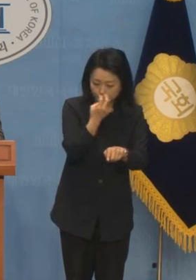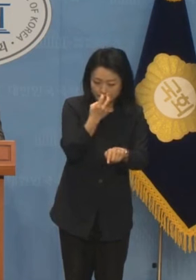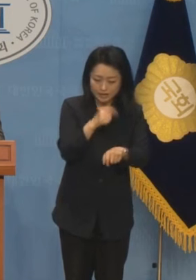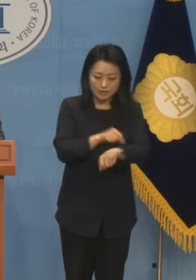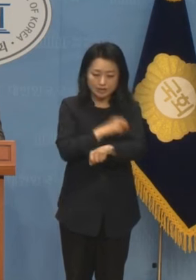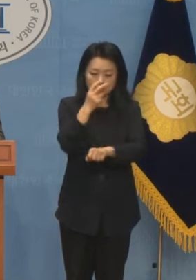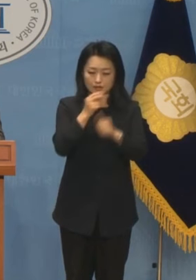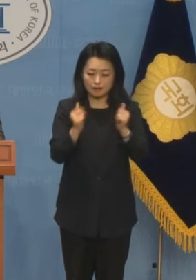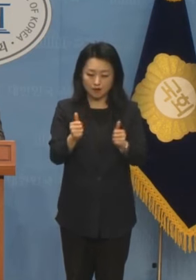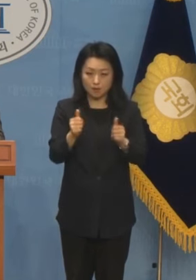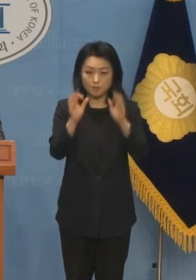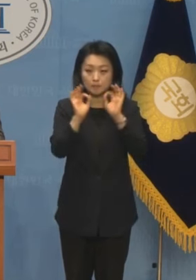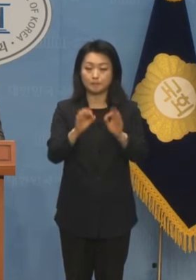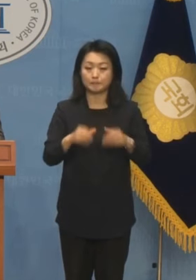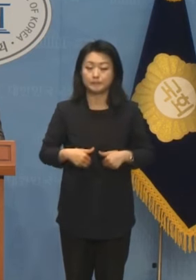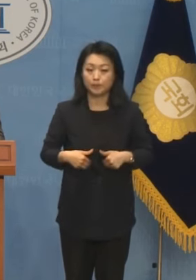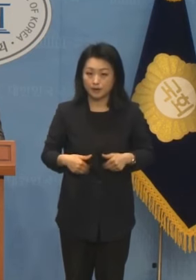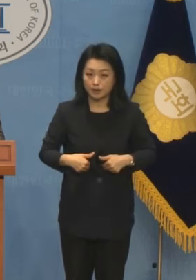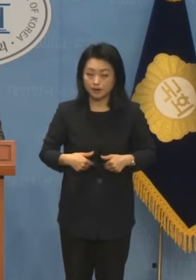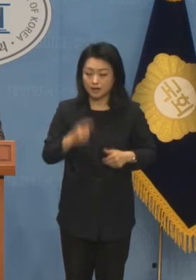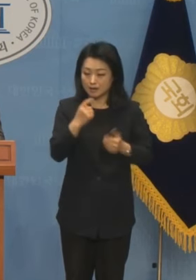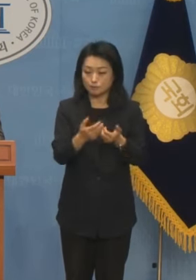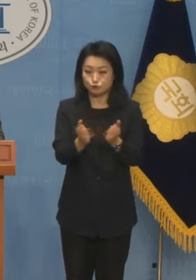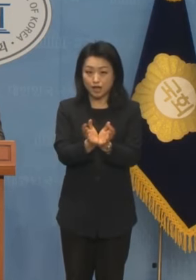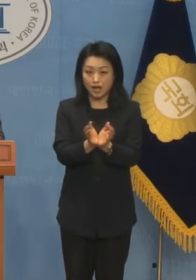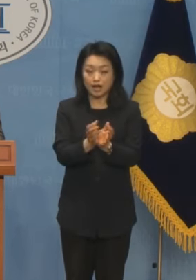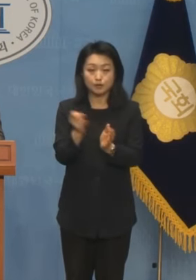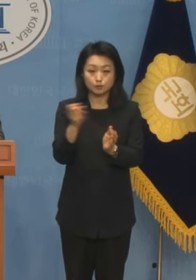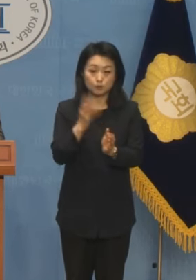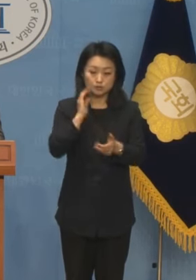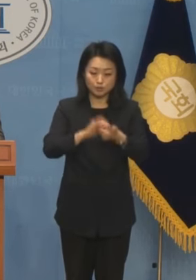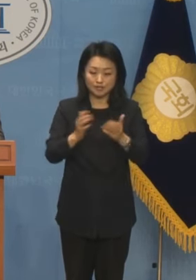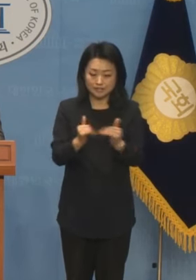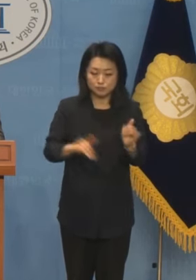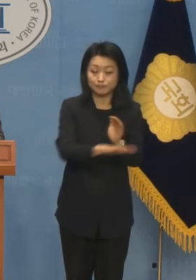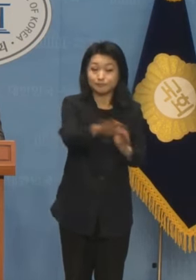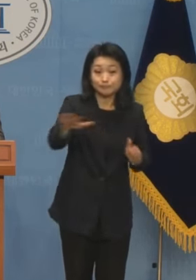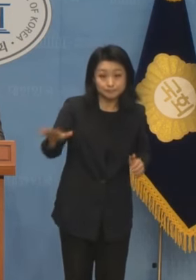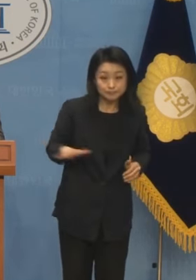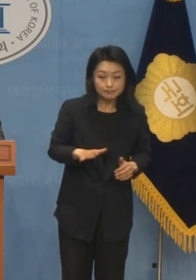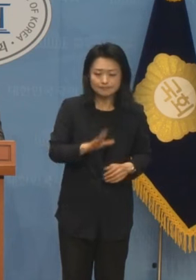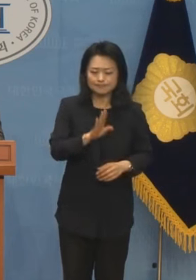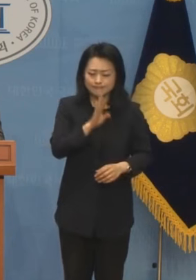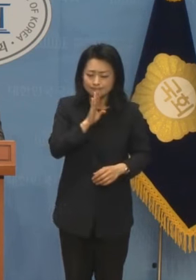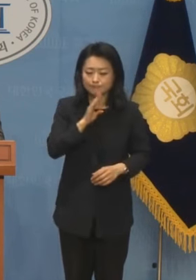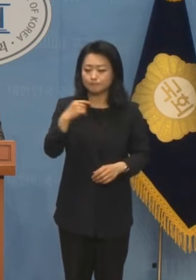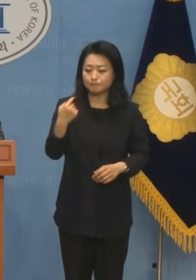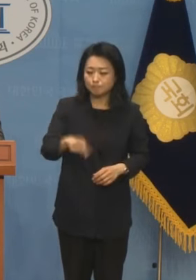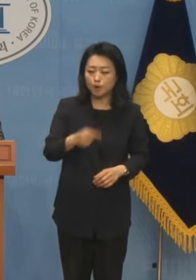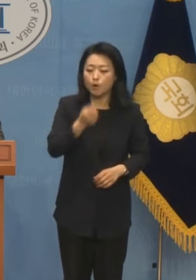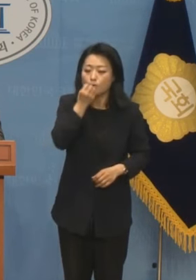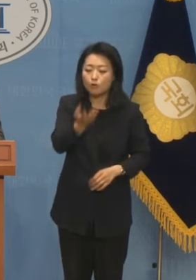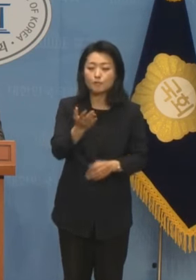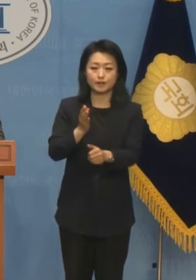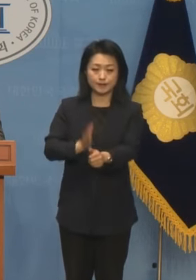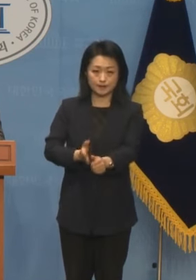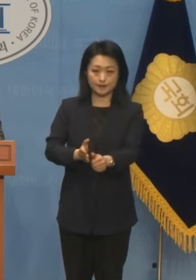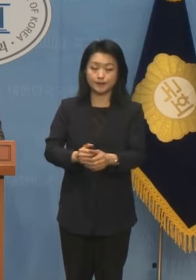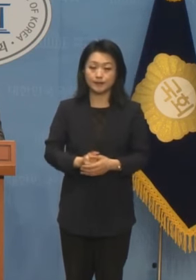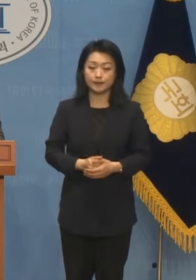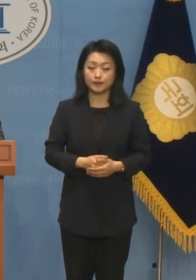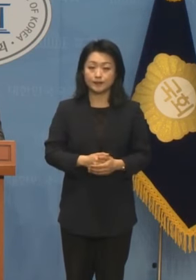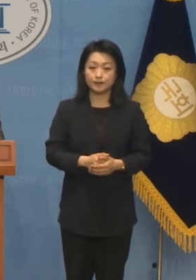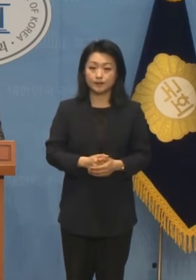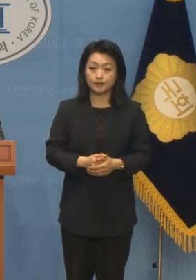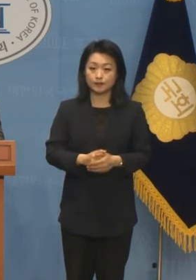대상입니다. 더불어민주당과 문재인 정부 인사들은 지금이라도 진실을 고백해야 합니다. 그리고